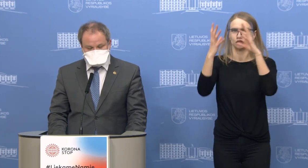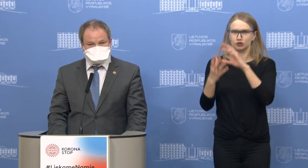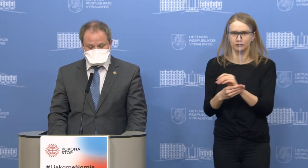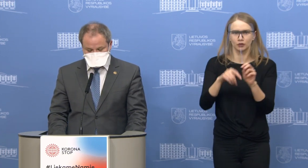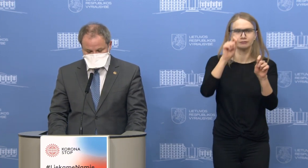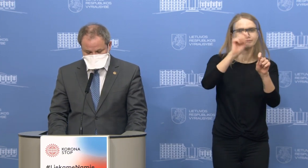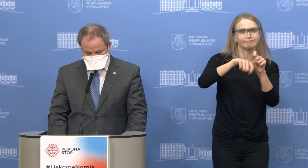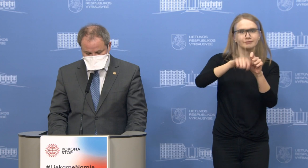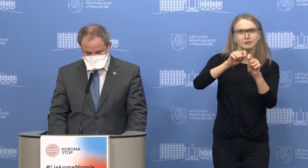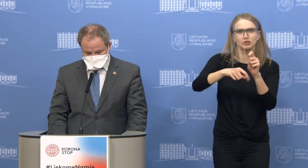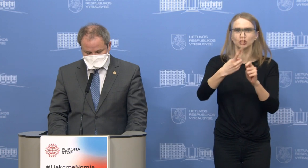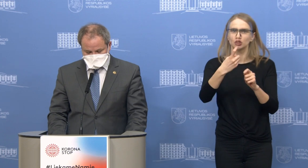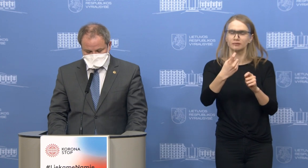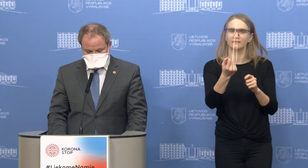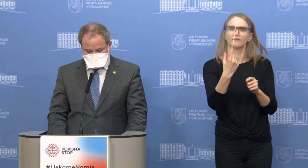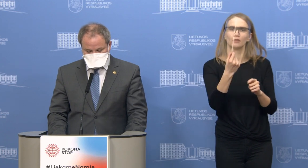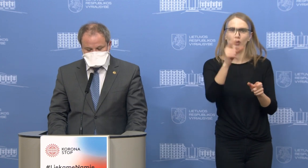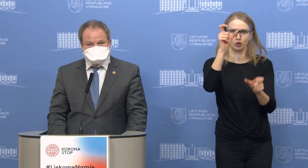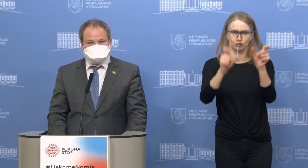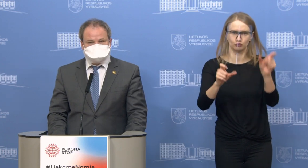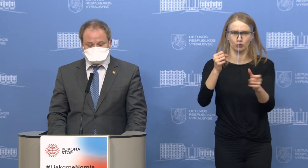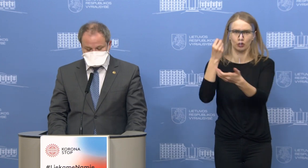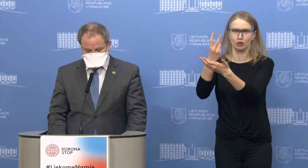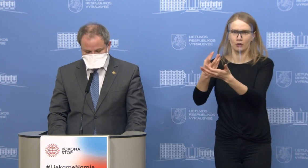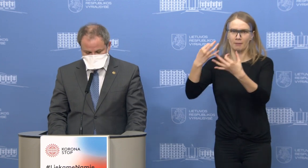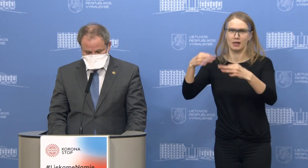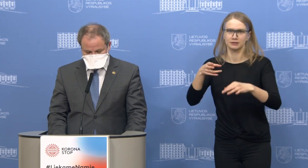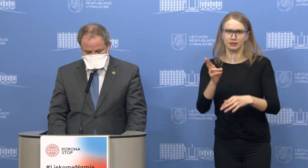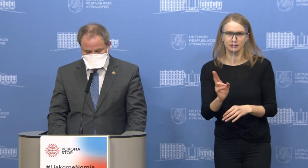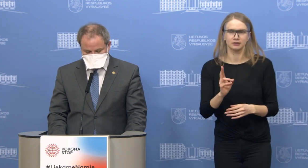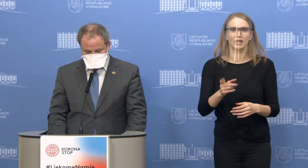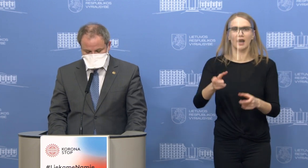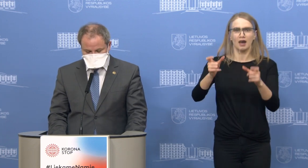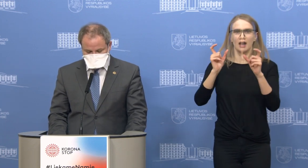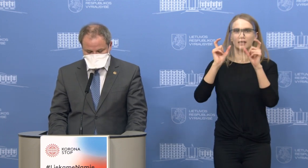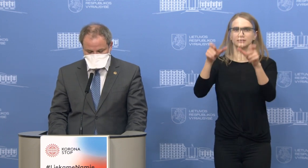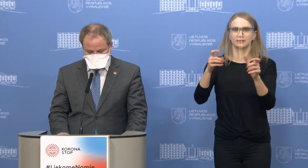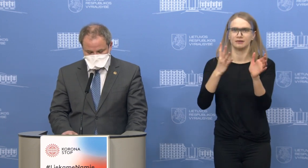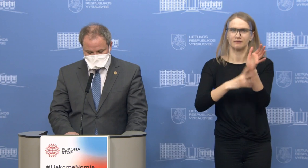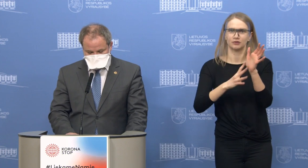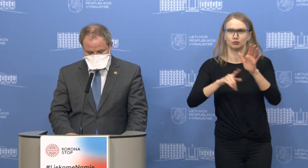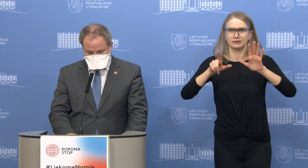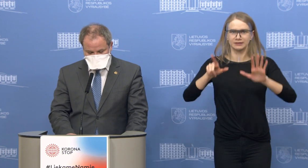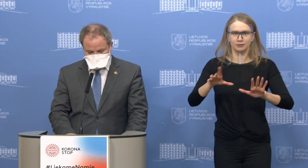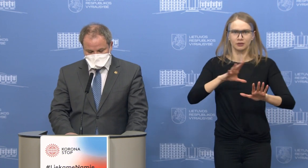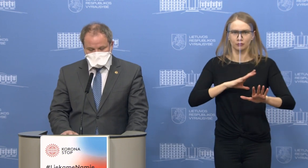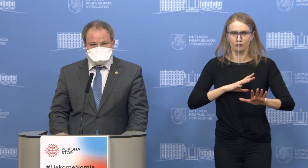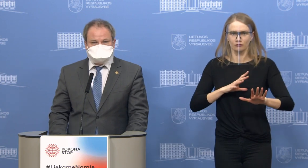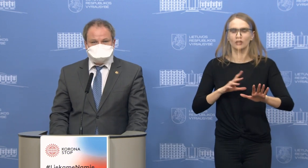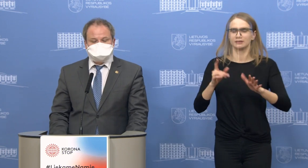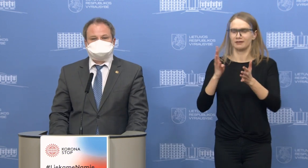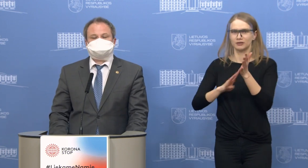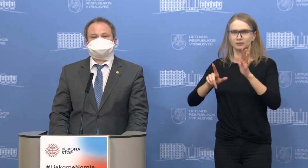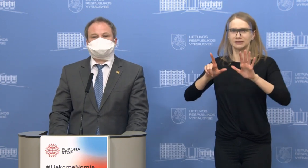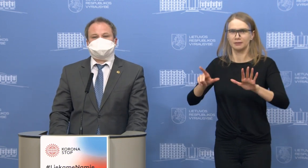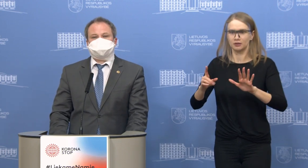išrašytų iš ligoninės pacientų, gauti 97 atsakymai, keturi iš jų buvo teigiami. O